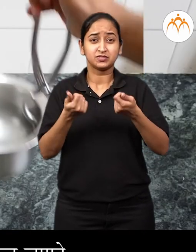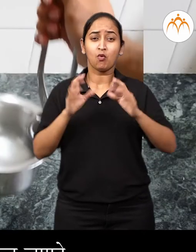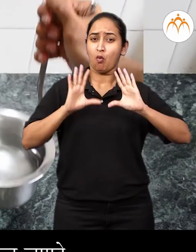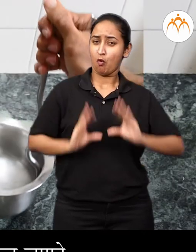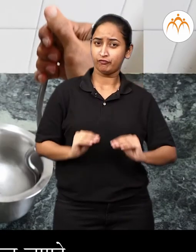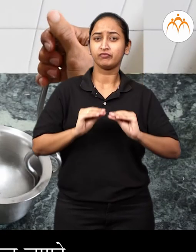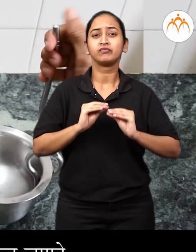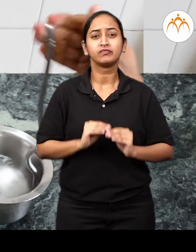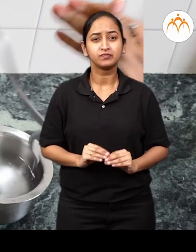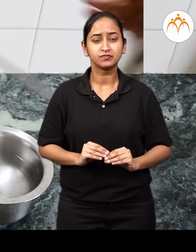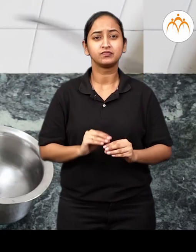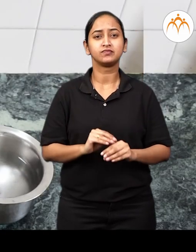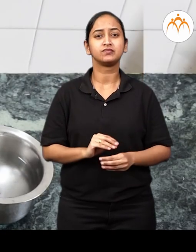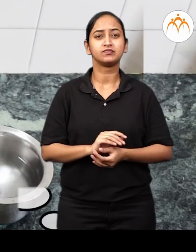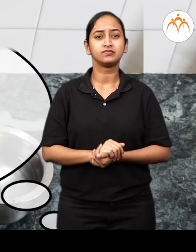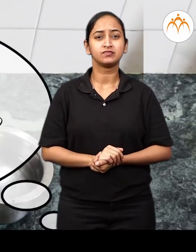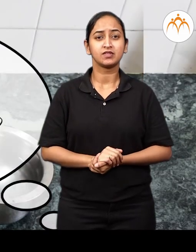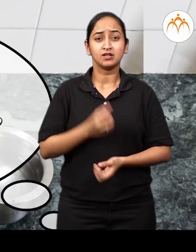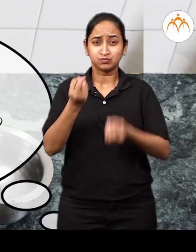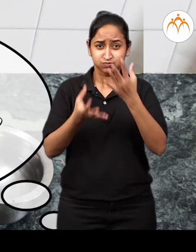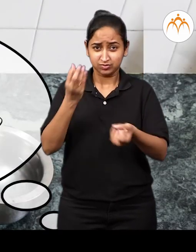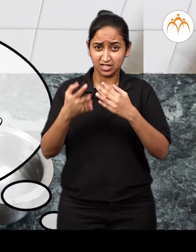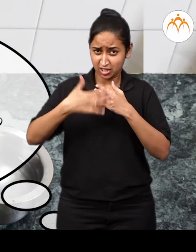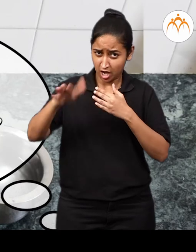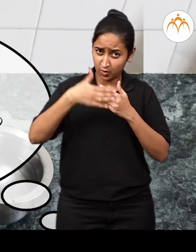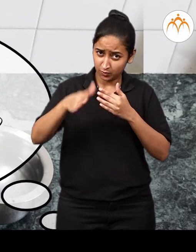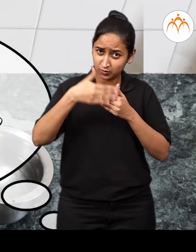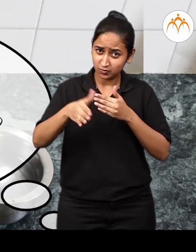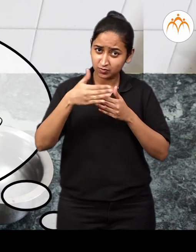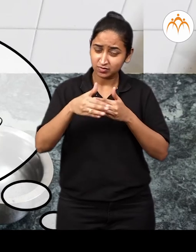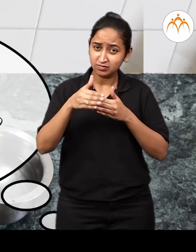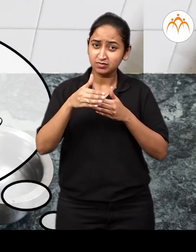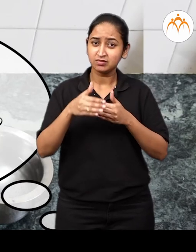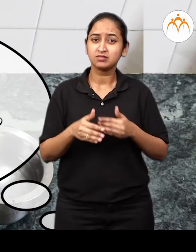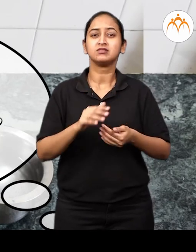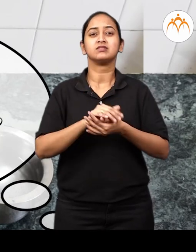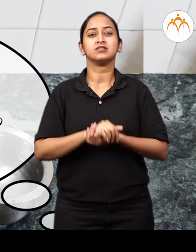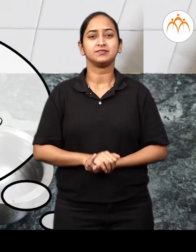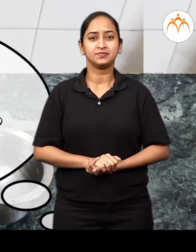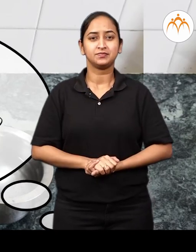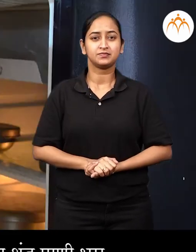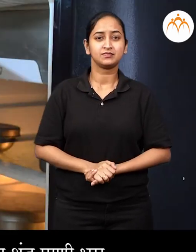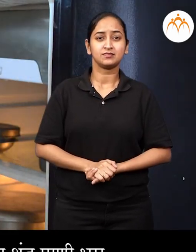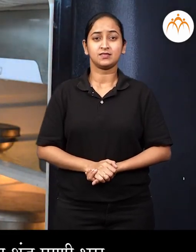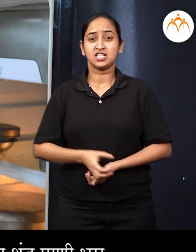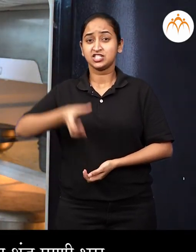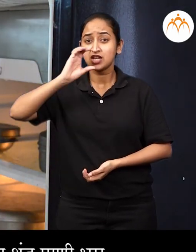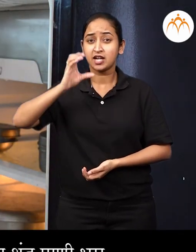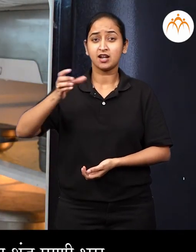जर आपन गैस बंद केला, तर ते तसेच उखड़त राहिल का अता एका गलासात